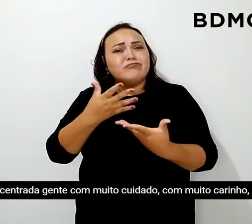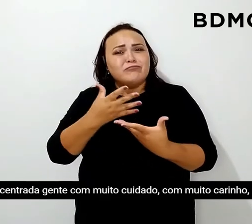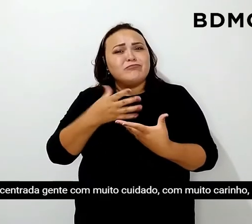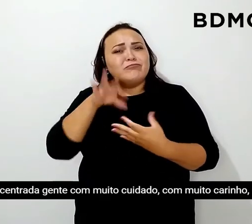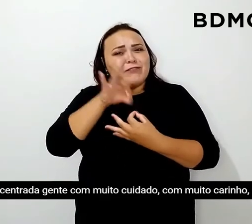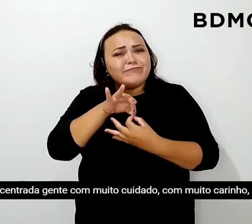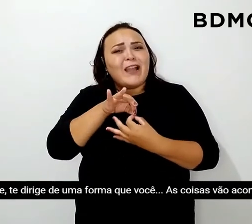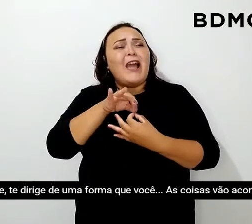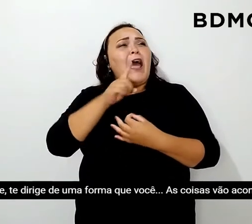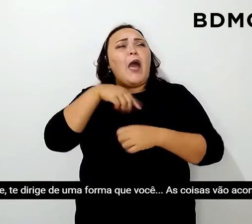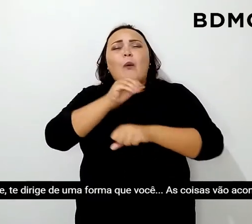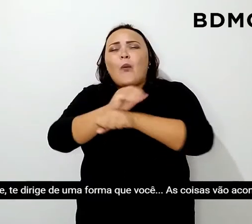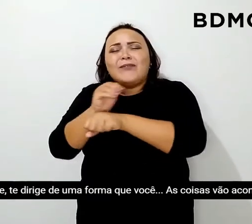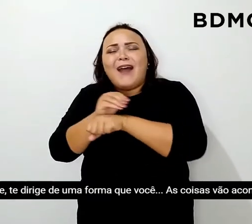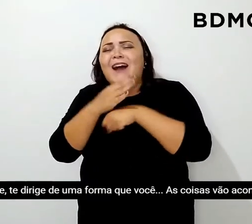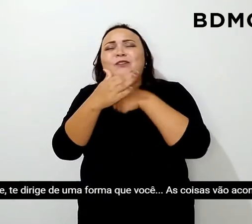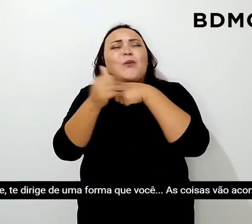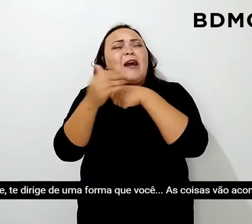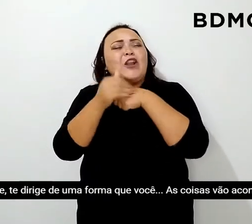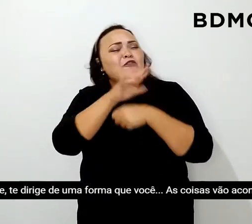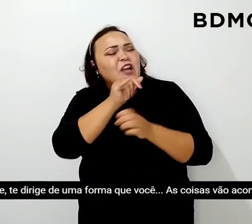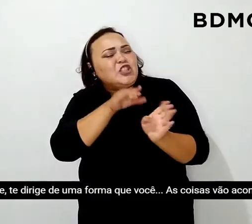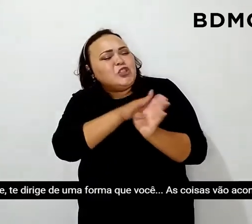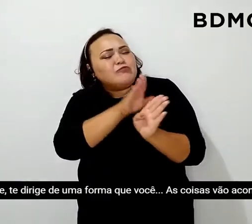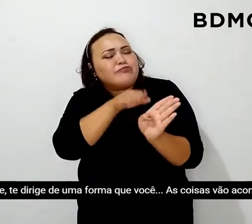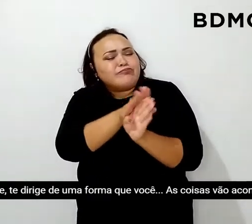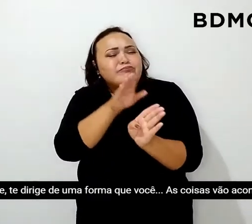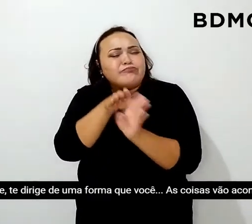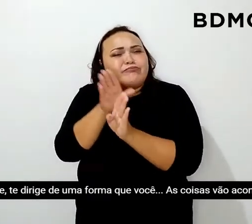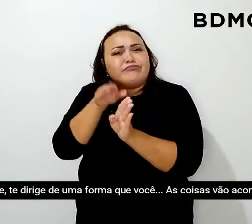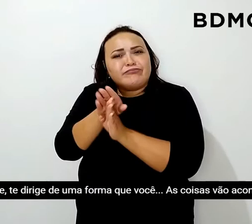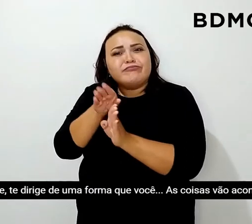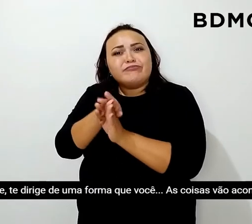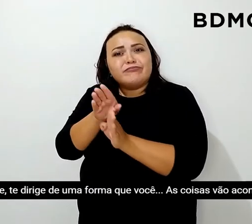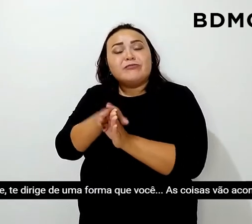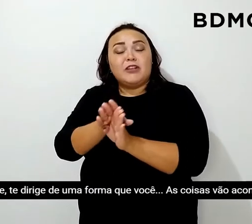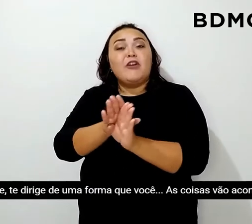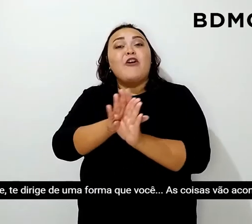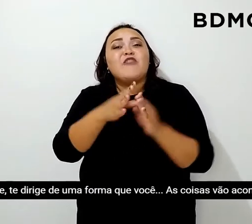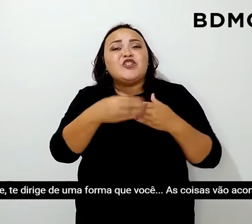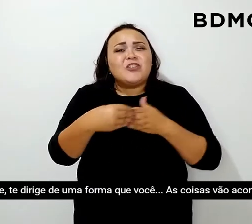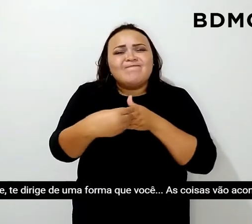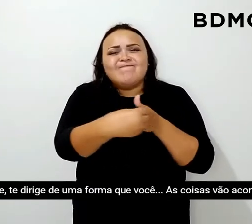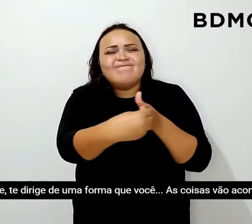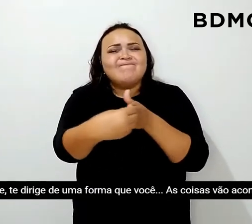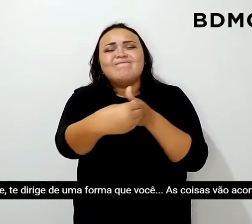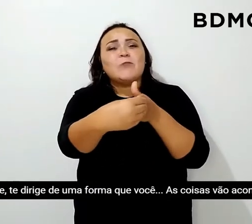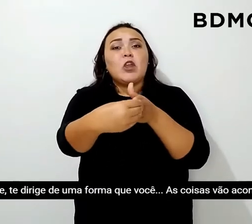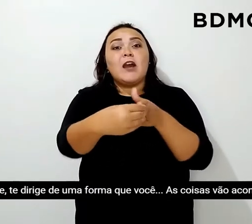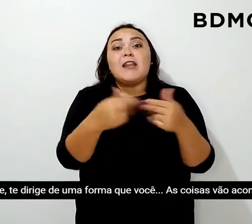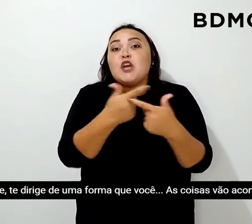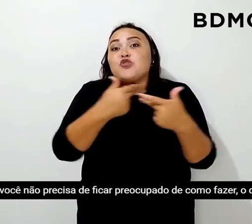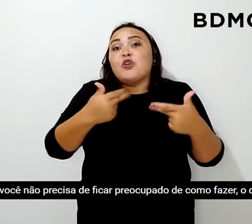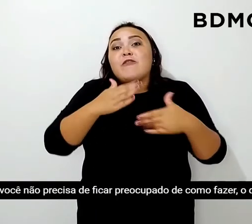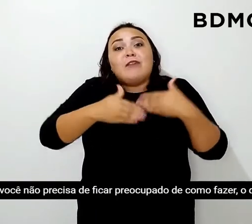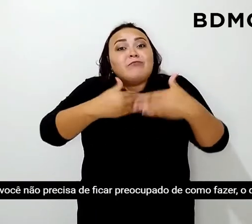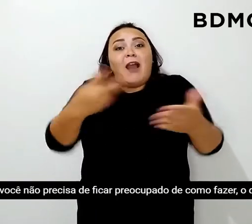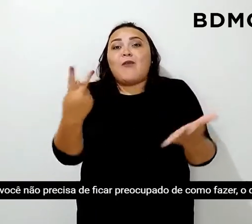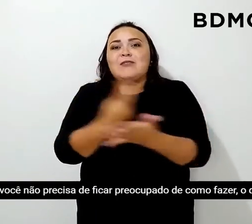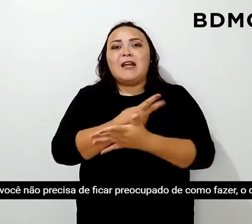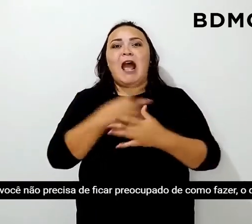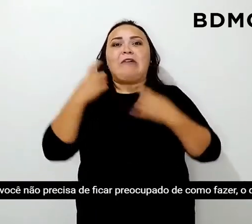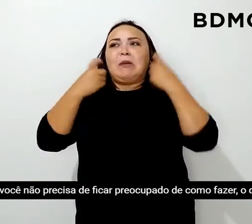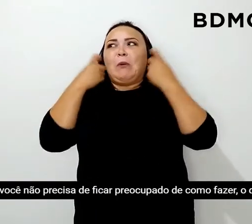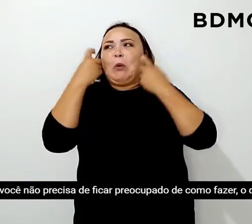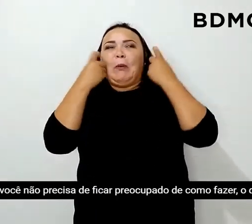carinho. Ela te rege, te dirige de uma forma que as coisas vão acontecendo. Você não